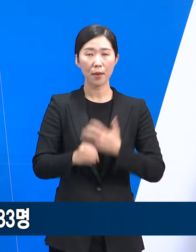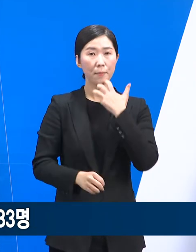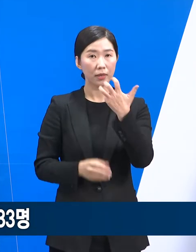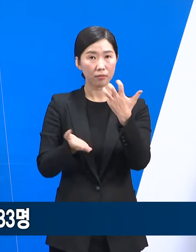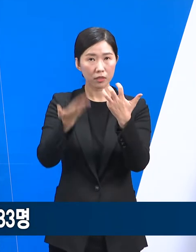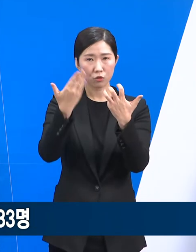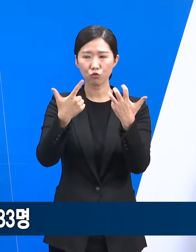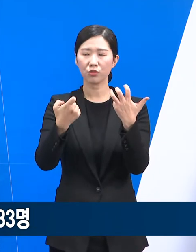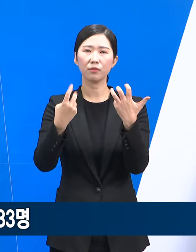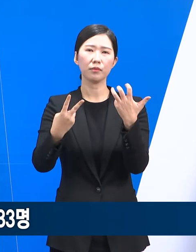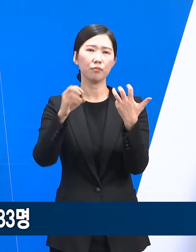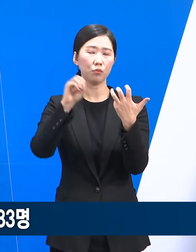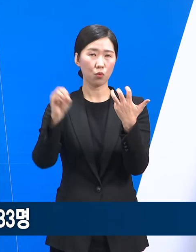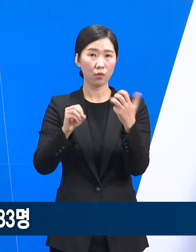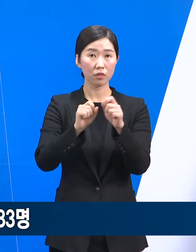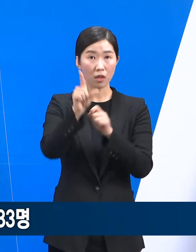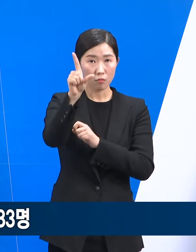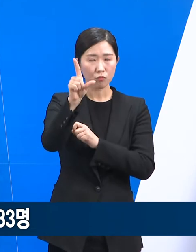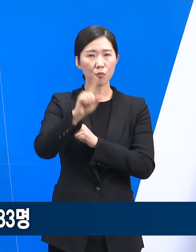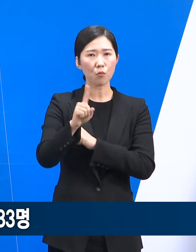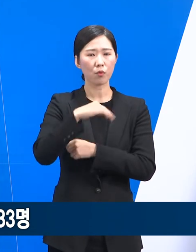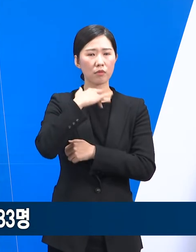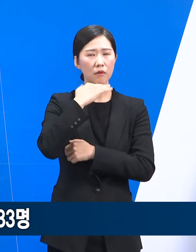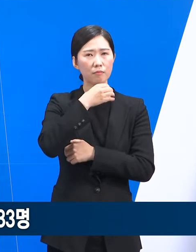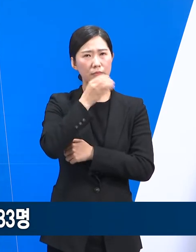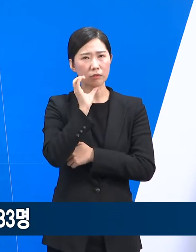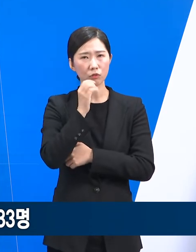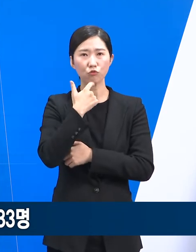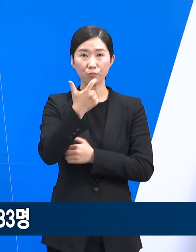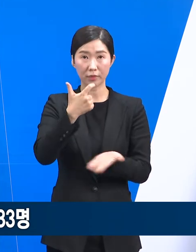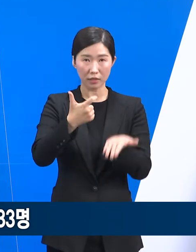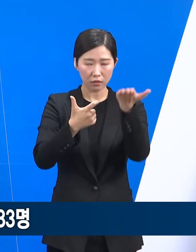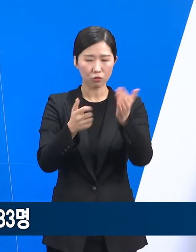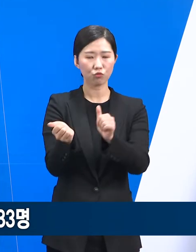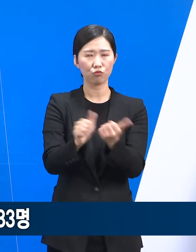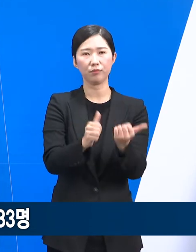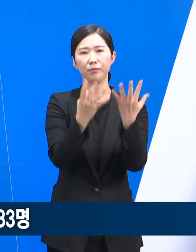%를 차지하는 등 대부분의 사망자가 고령층에서 발생하고 있습니다.